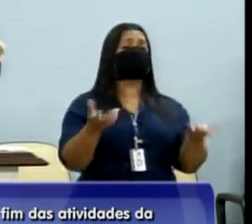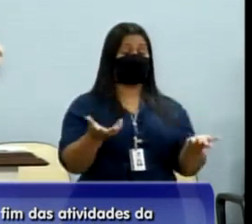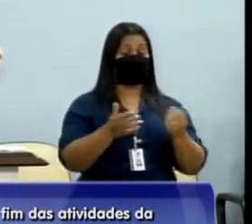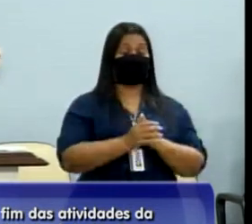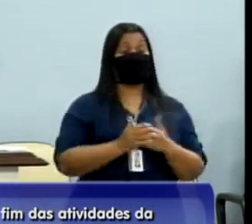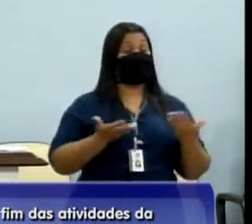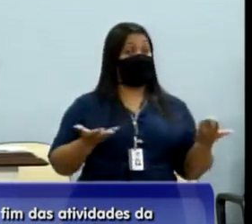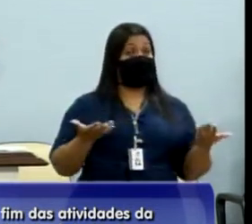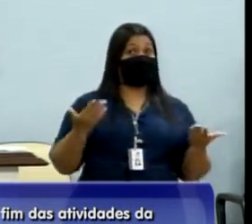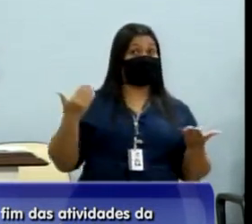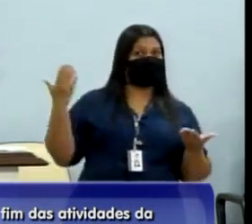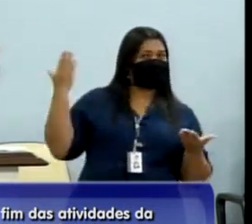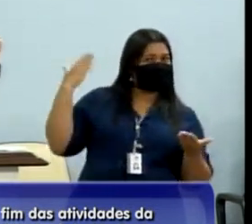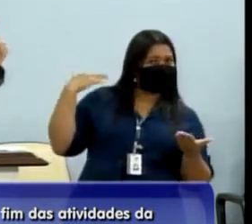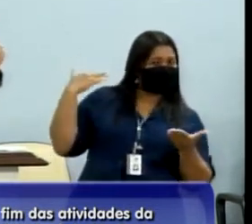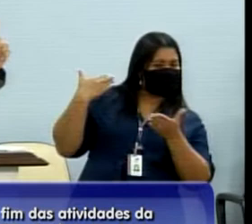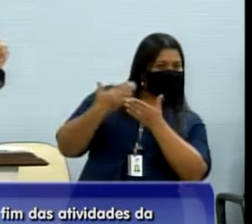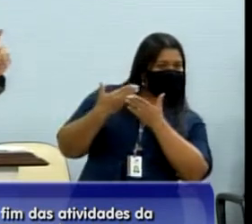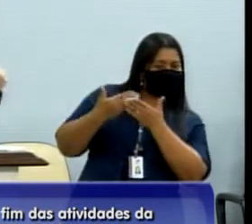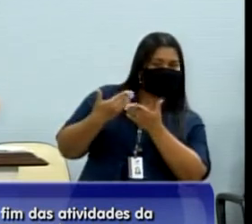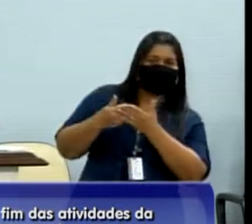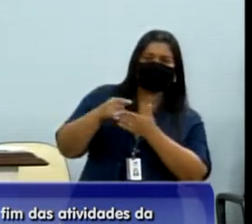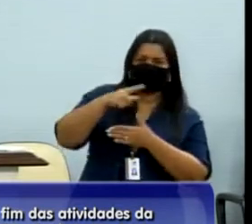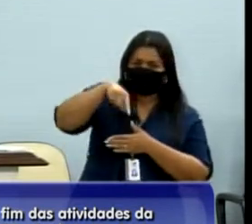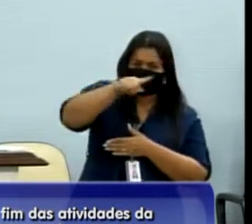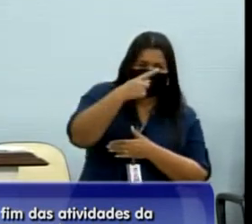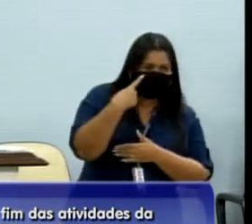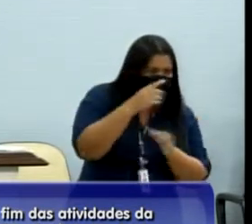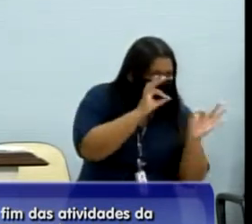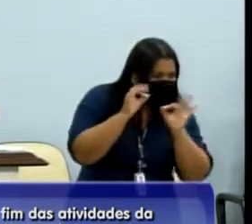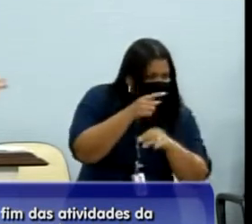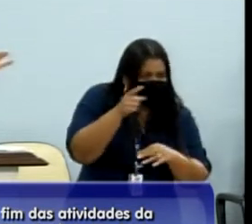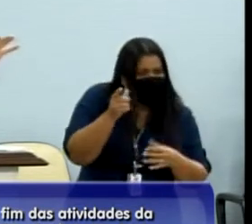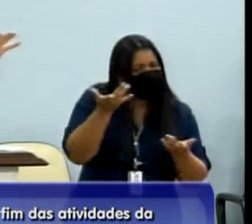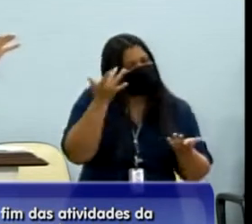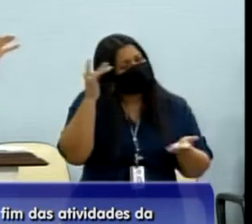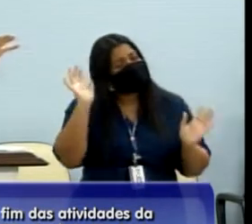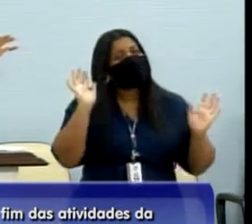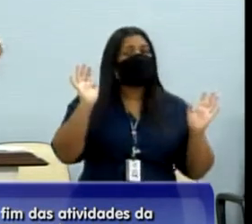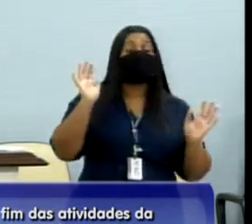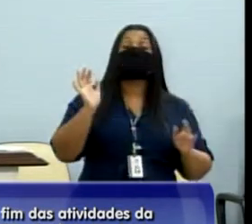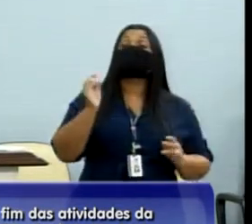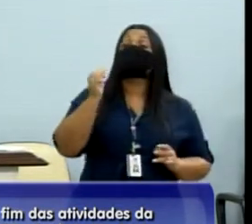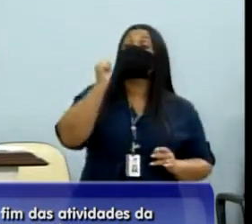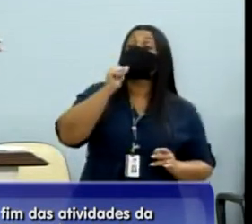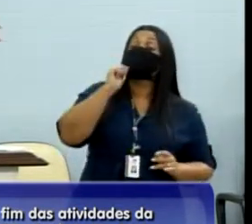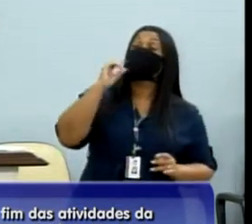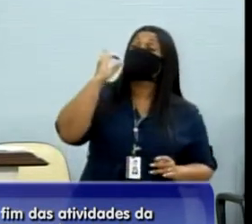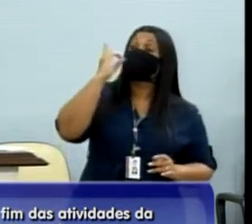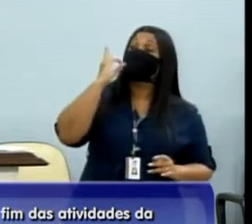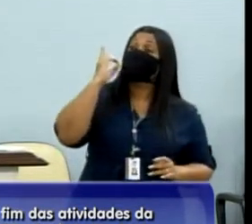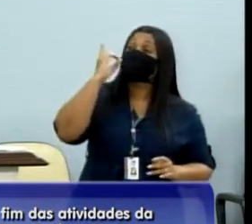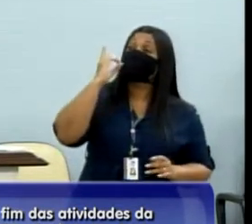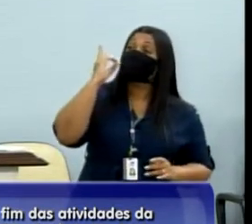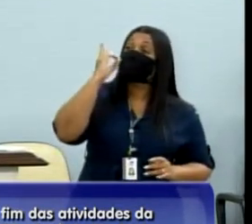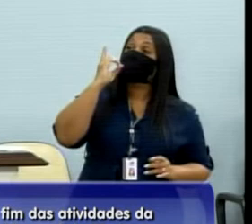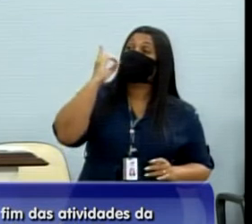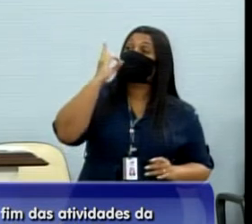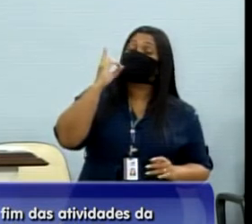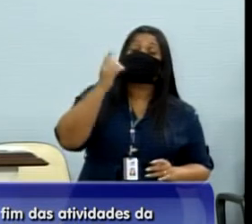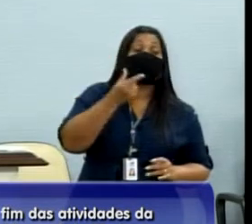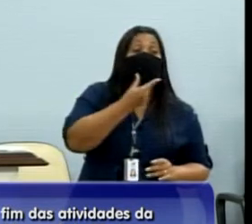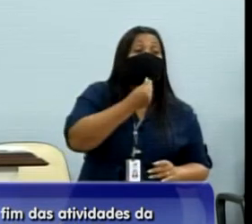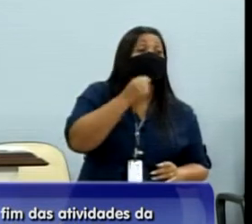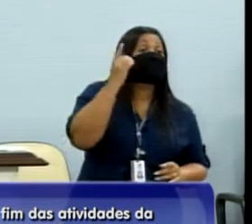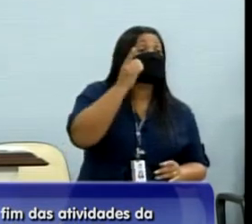teve uma notícia que ganhou repercussão nacional, não sei se os senhores acompanharam, deputado, vereador Jorge Ministral, do Maranhãozinho,